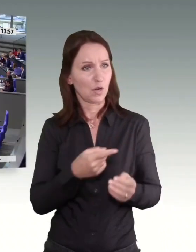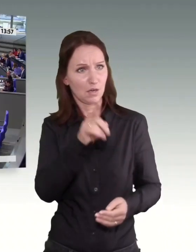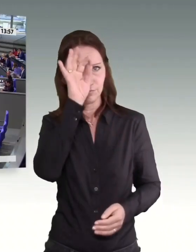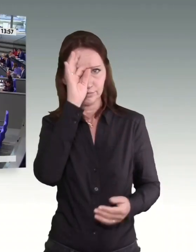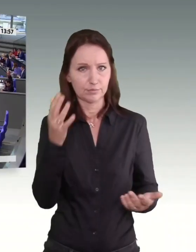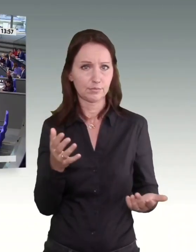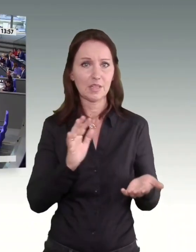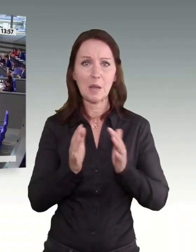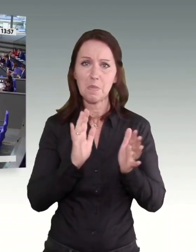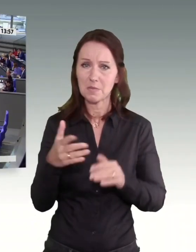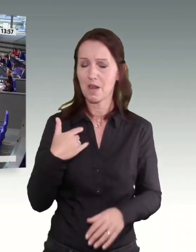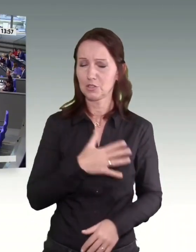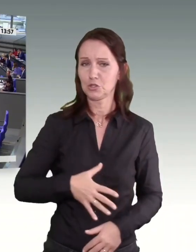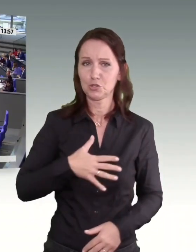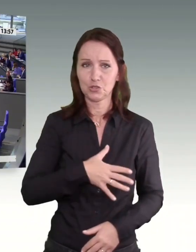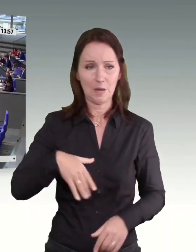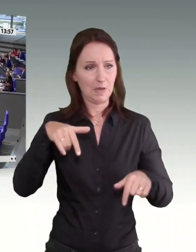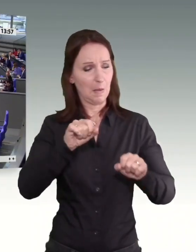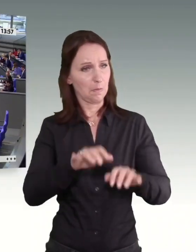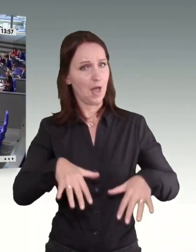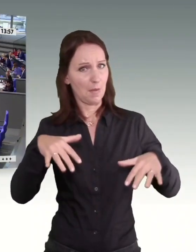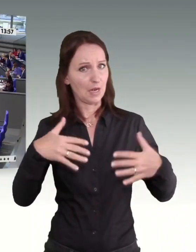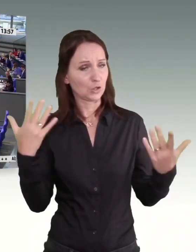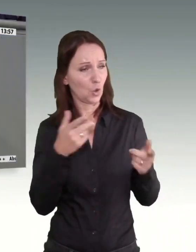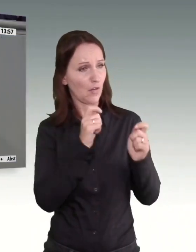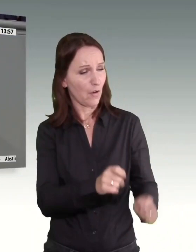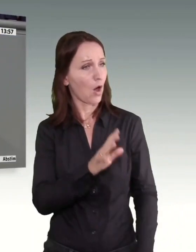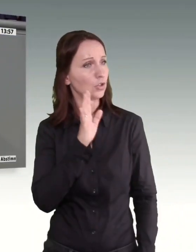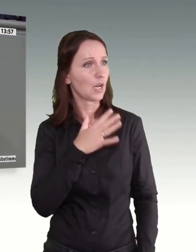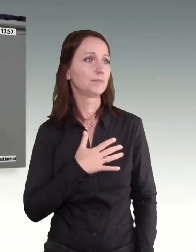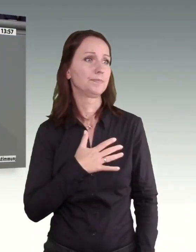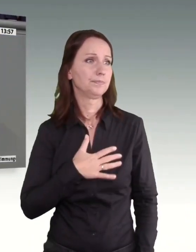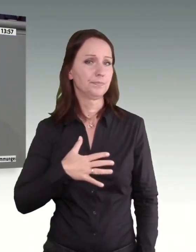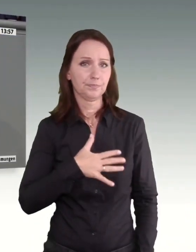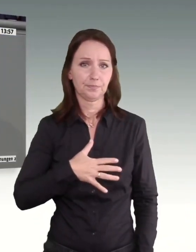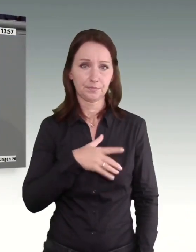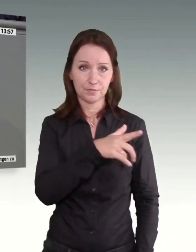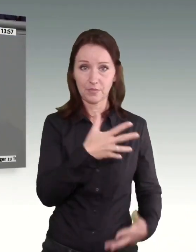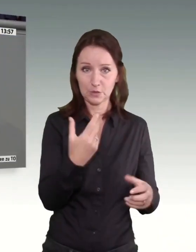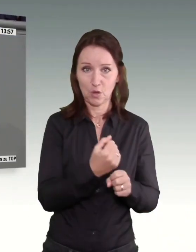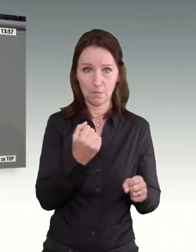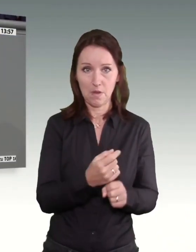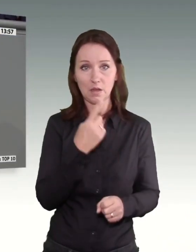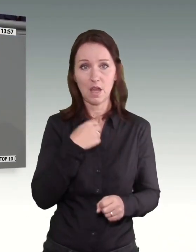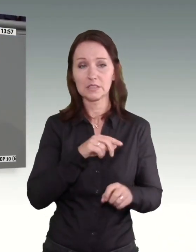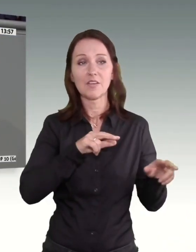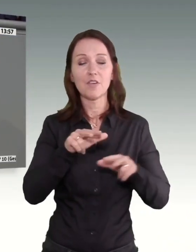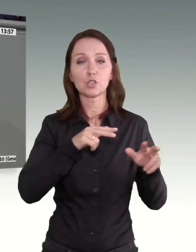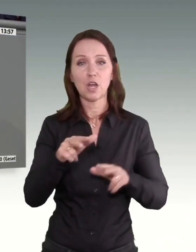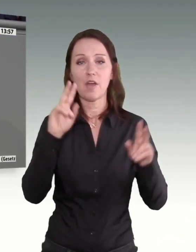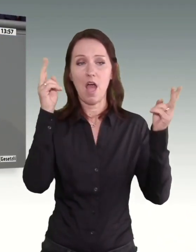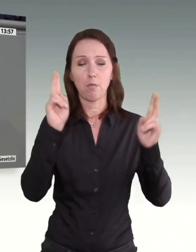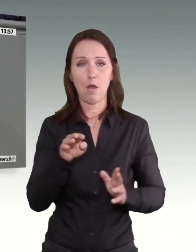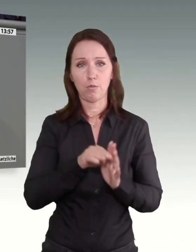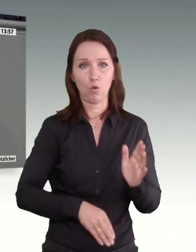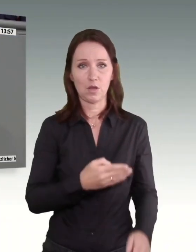schäme mich manchmal hier in diesem Parlament, Vorschläge wie diesen zu hören. Ganz ehrlich, was Sie machen, ist ein wirtschaftliches Abbauprogramm. Aber Sie